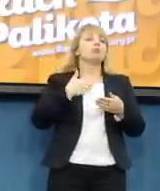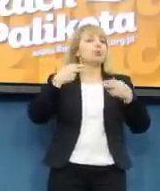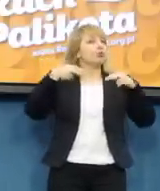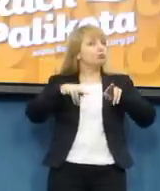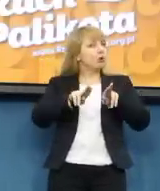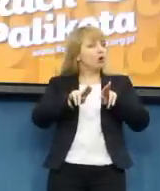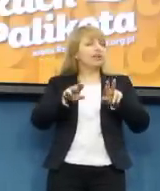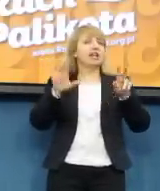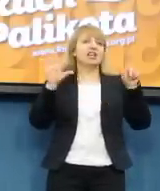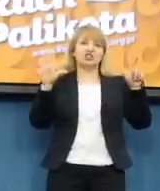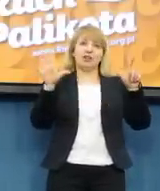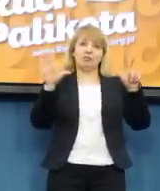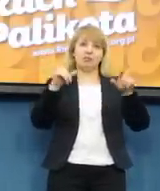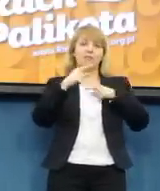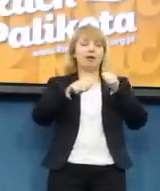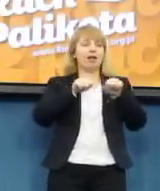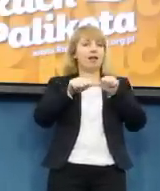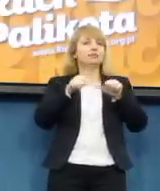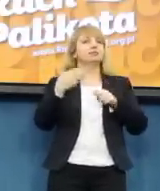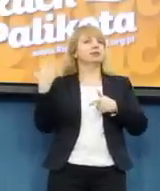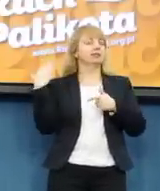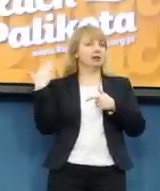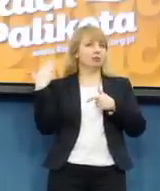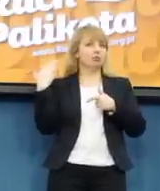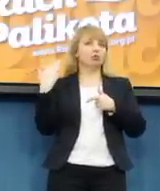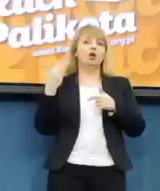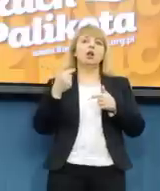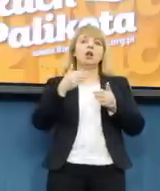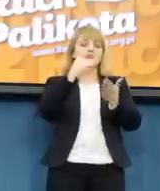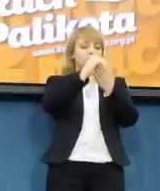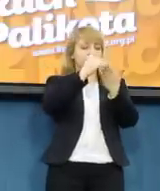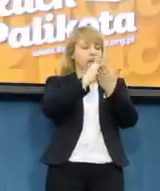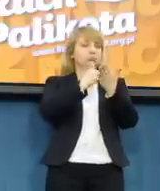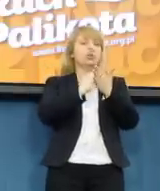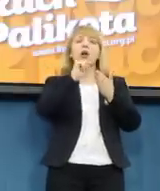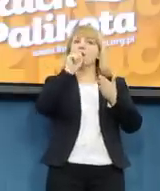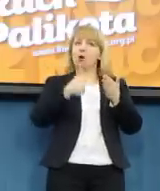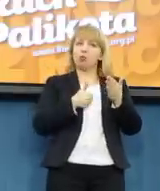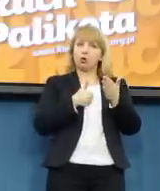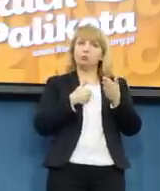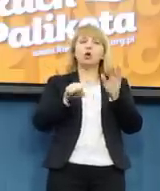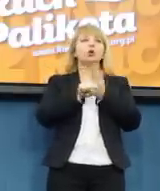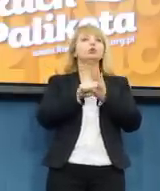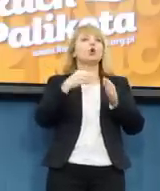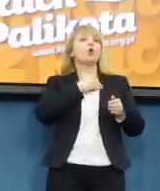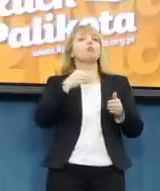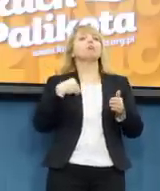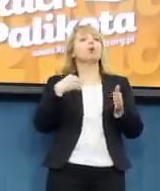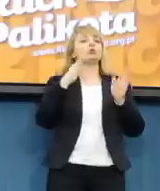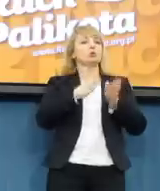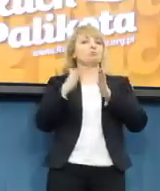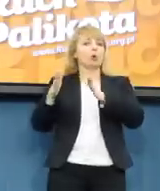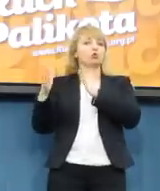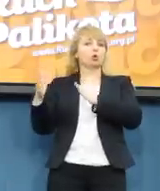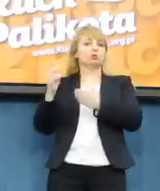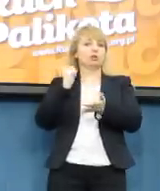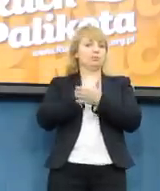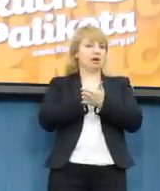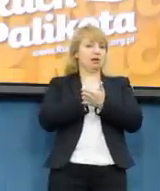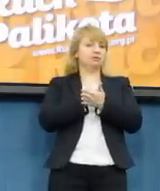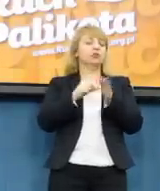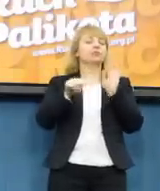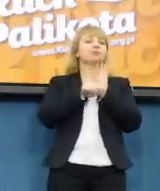dyrektywy unijne do polskiego porządku prawnego, które zmusza nas do nadzoru